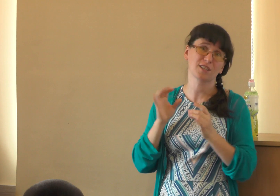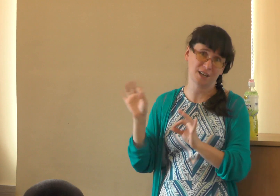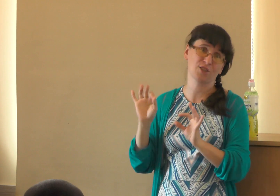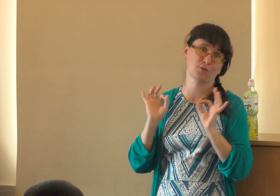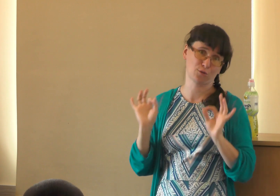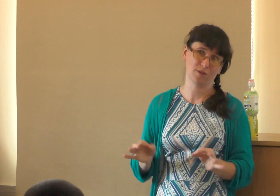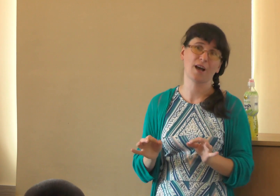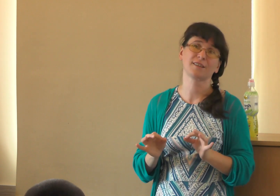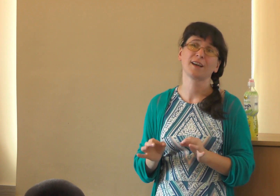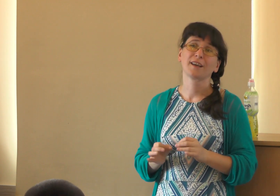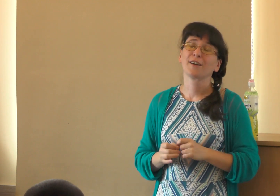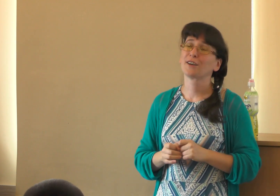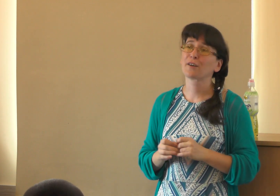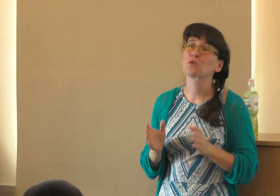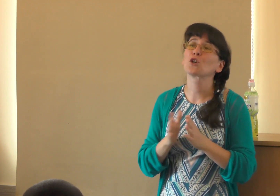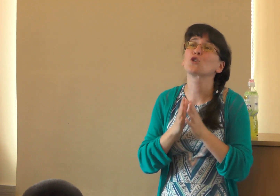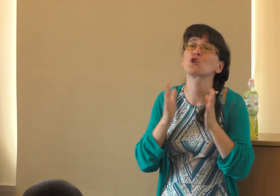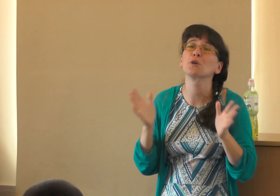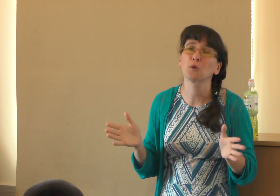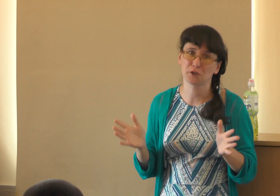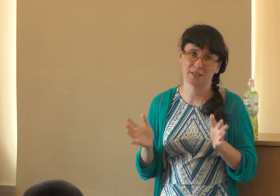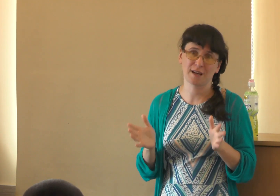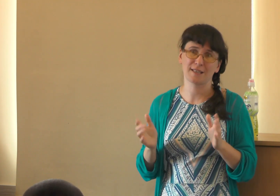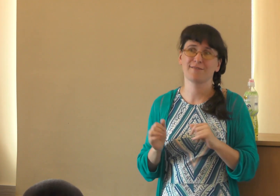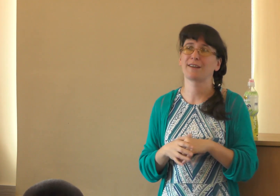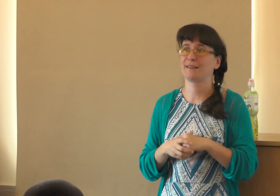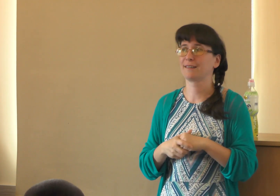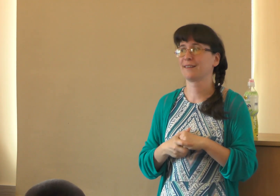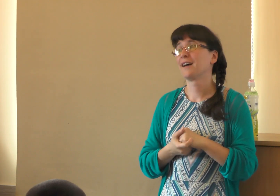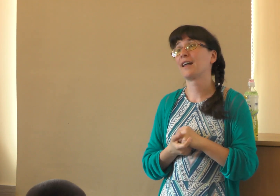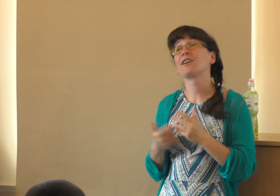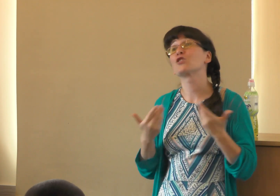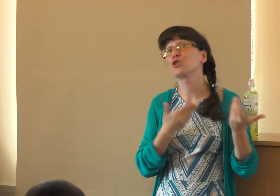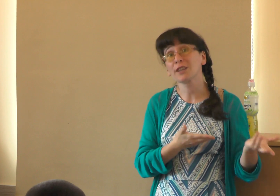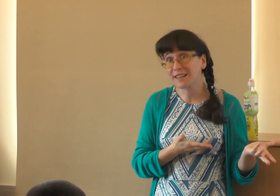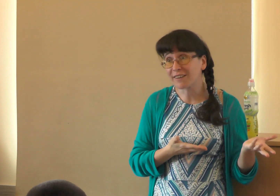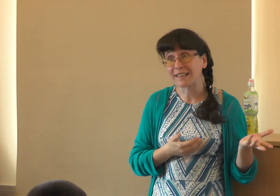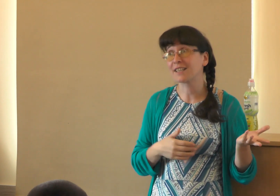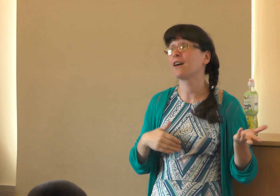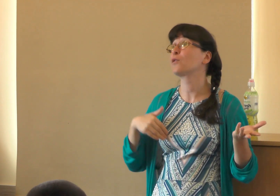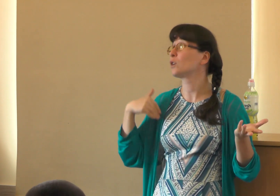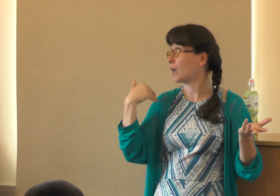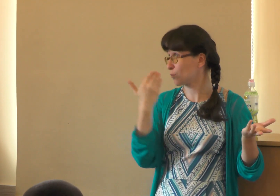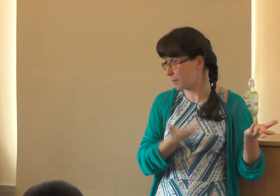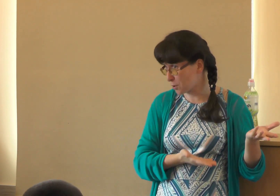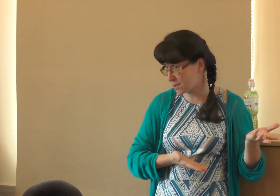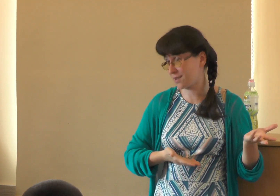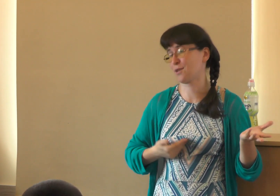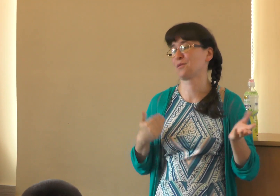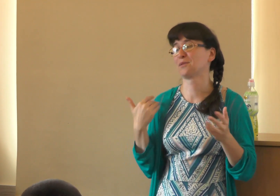расскажешь, что же надо. Я говорю, еще не будь рассказывать, а он говорит, что он говорит, я говорю, я ему как раз задаю. Ну,